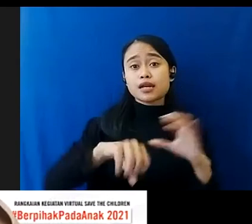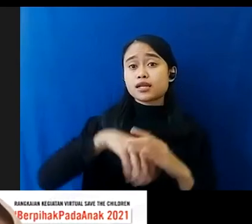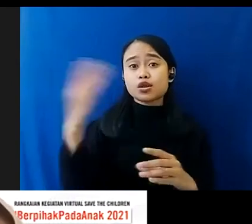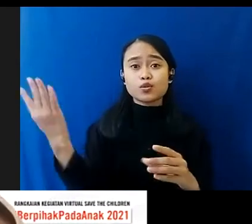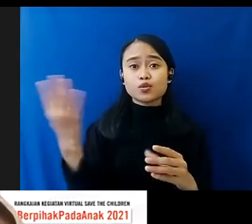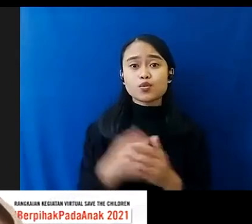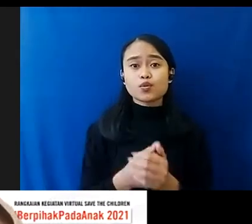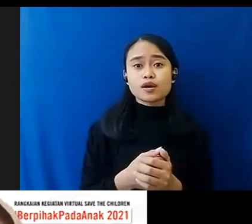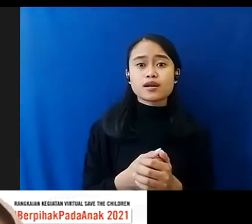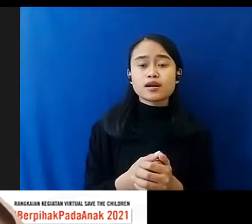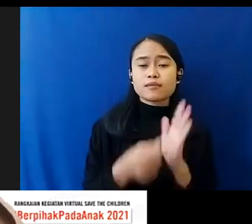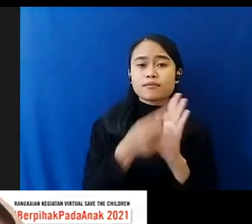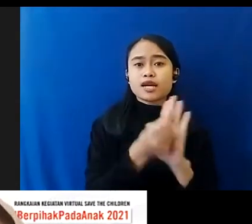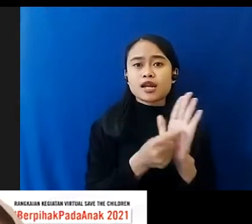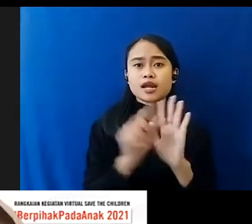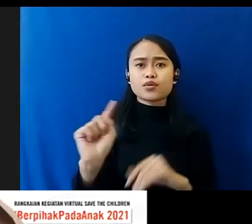Kita